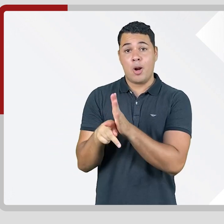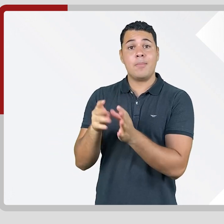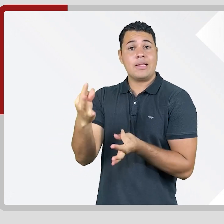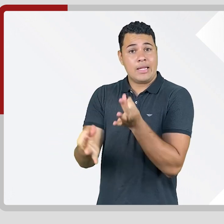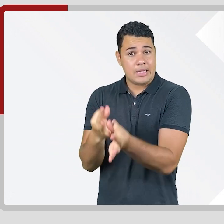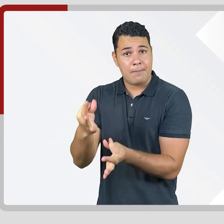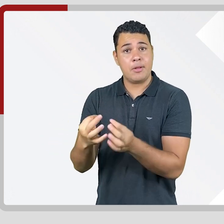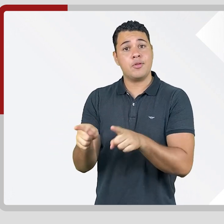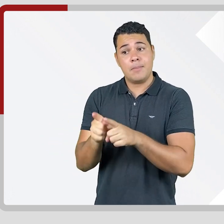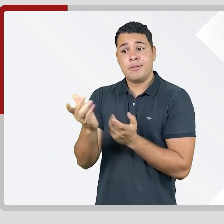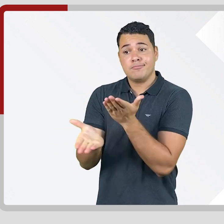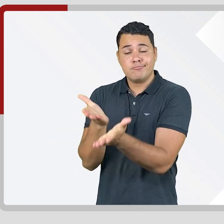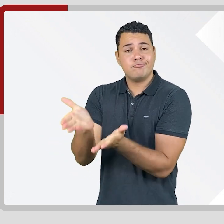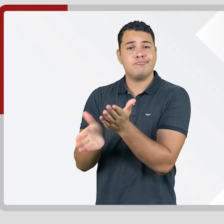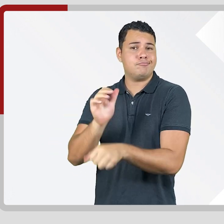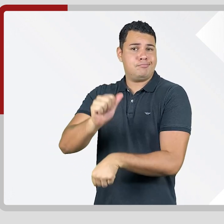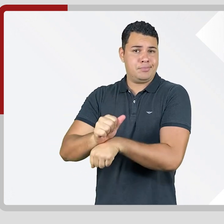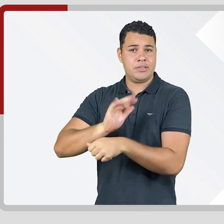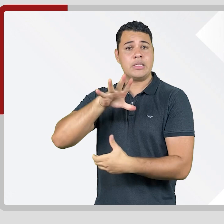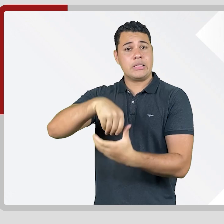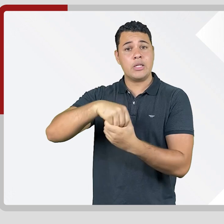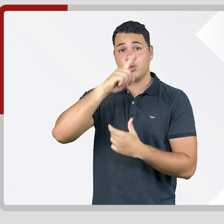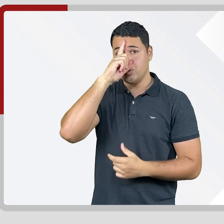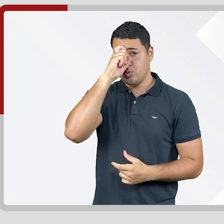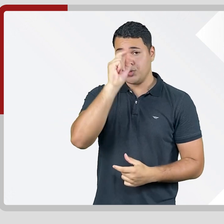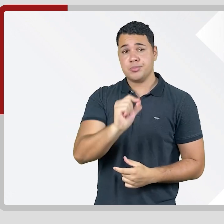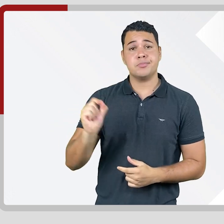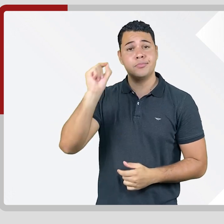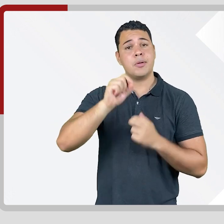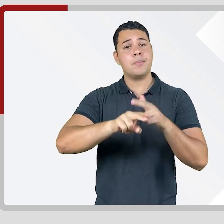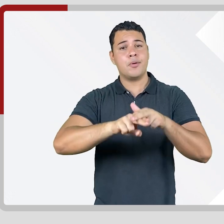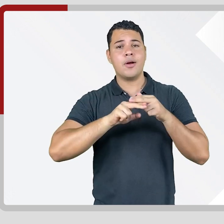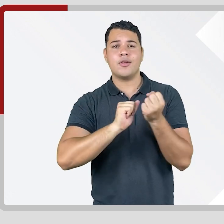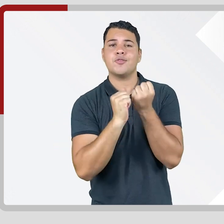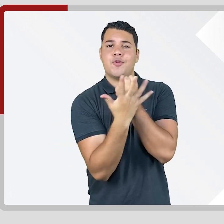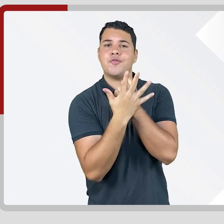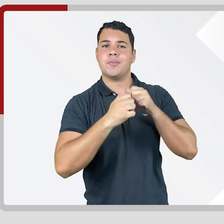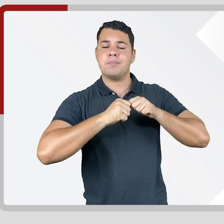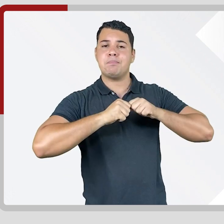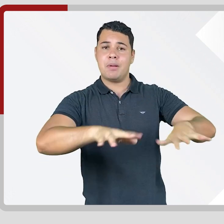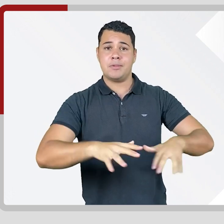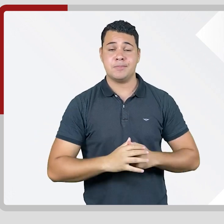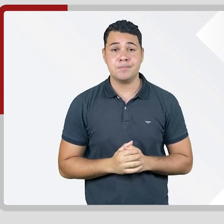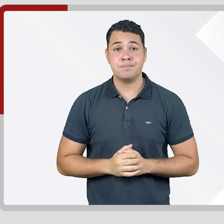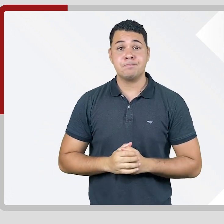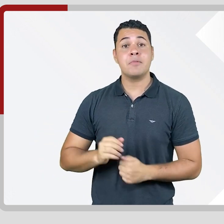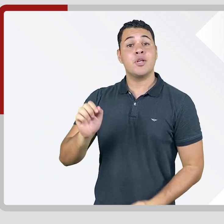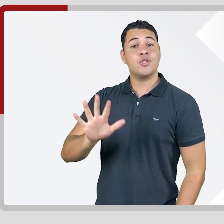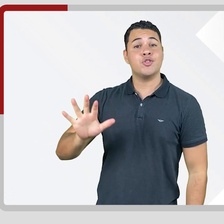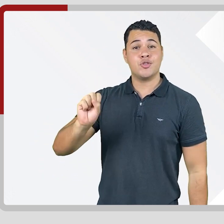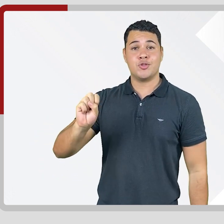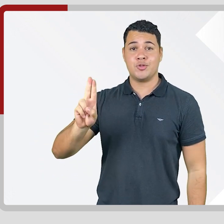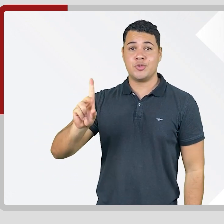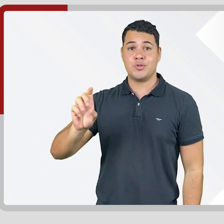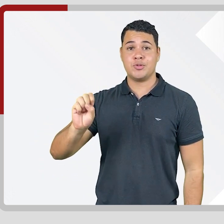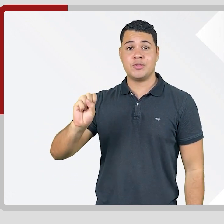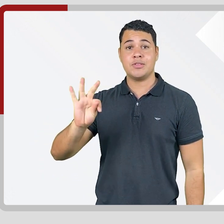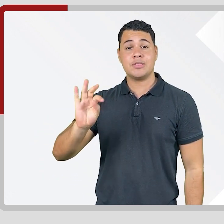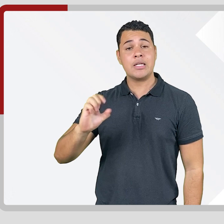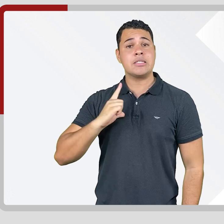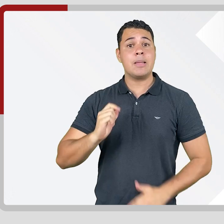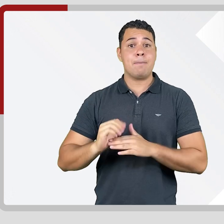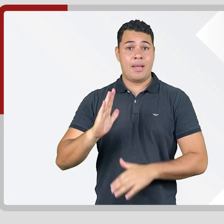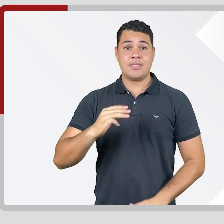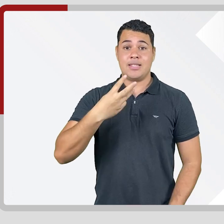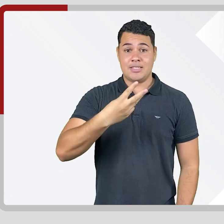procedimentos hospitalares represados no SUS após o início da pandemia. Só no Sudeste